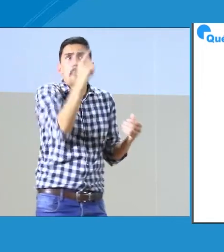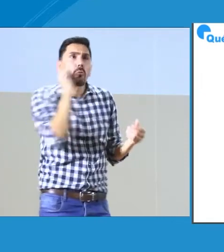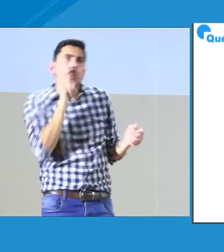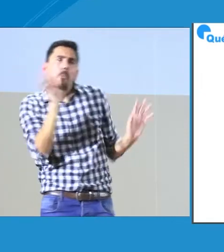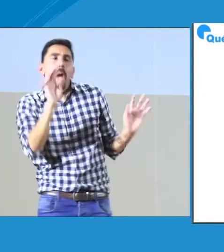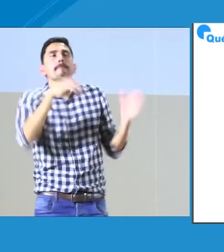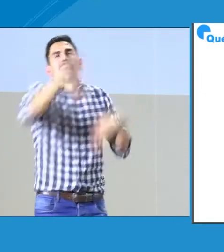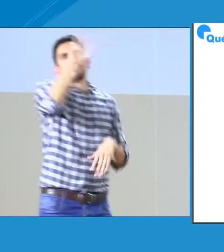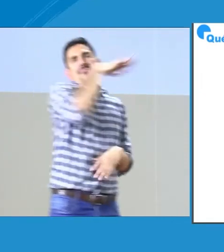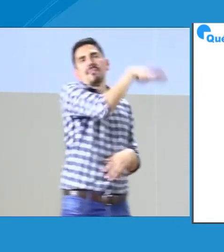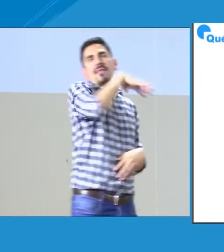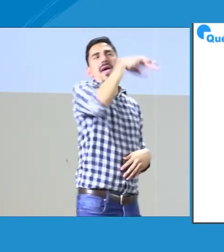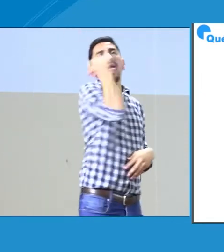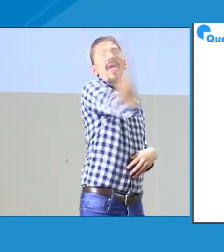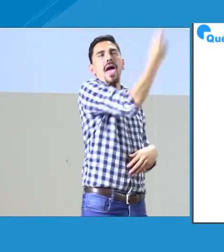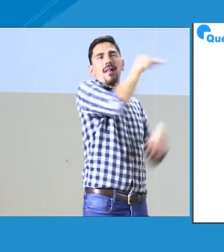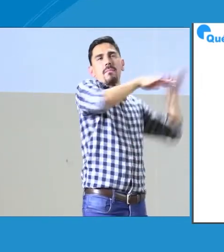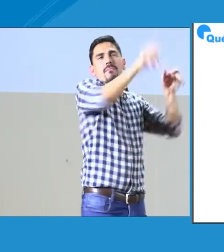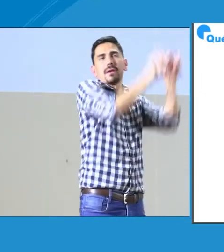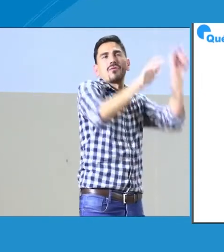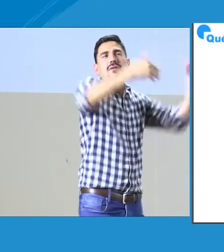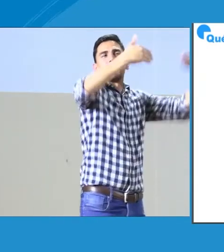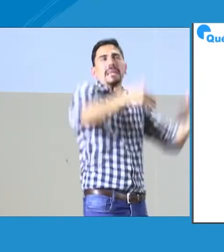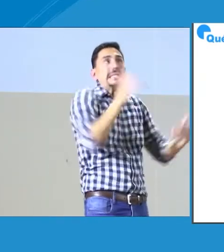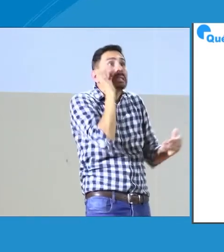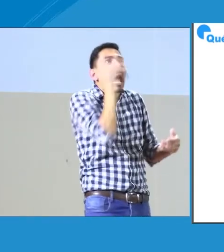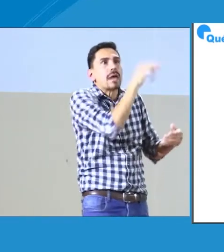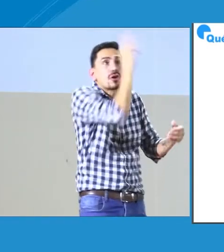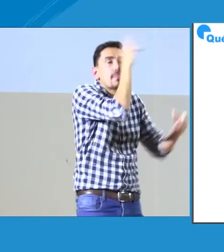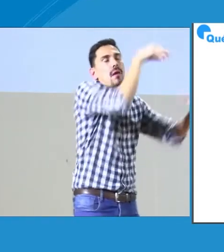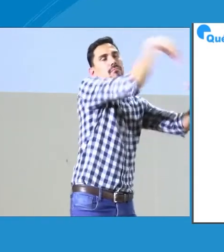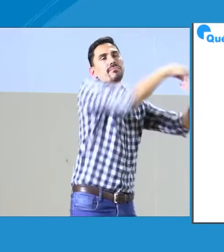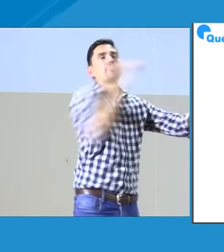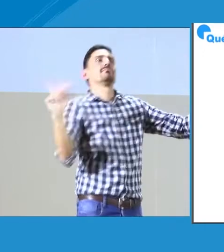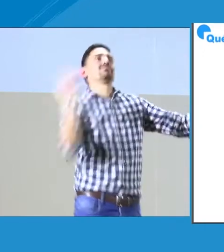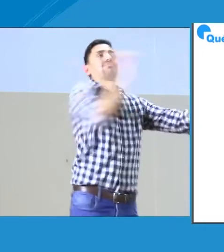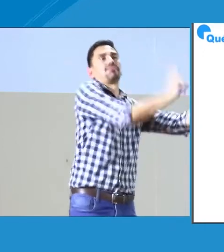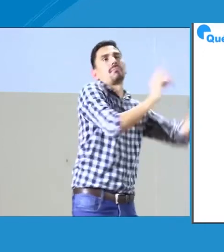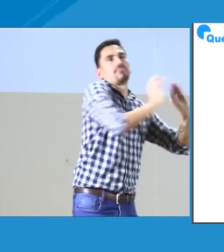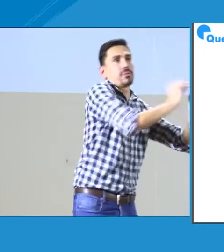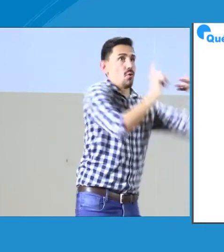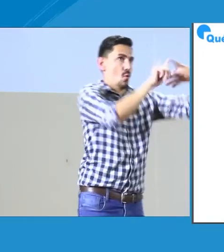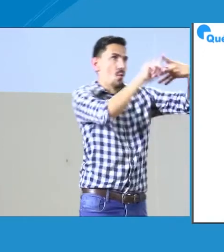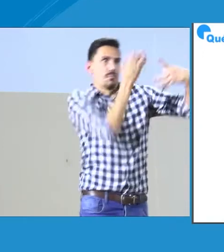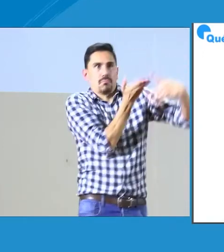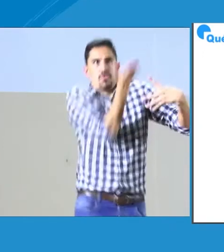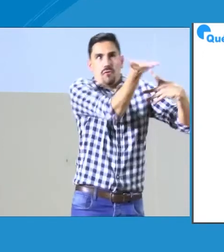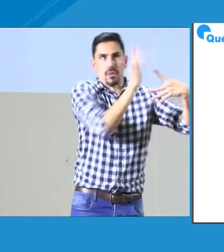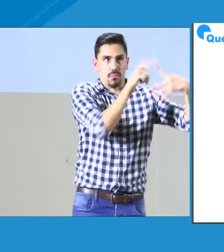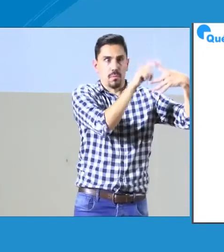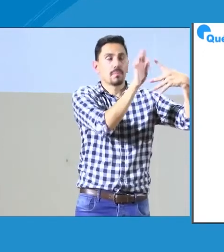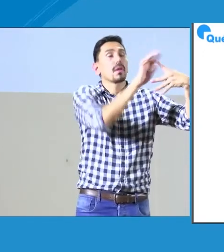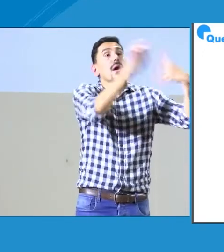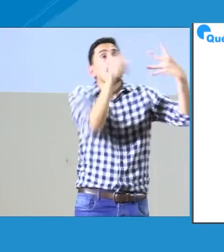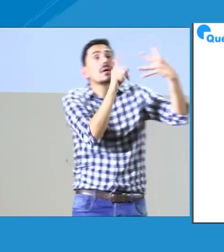situaciones. Entonces, obviamente sabemos que dentro de las personas sordas no se presenta mucho, sobre todo es en otras